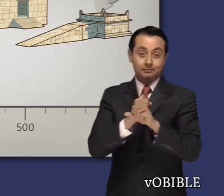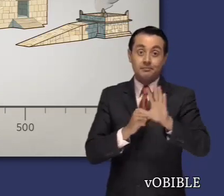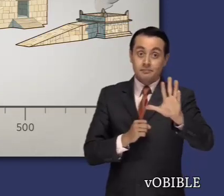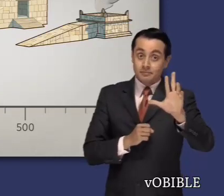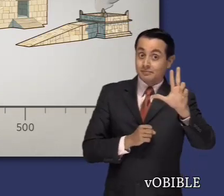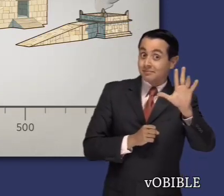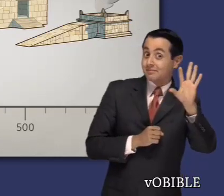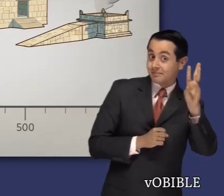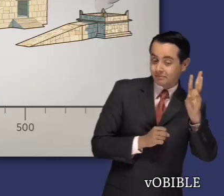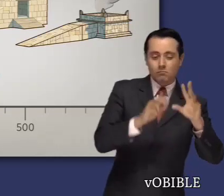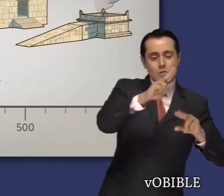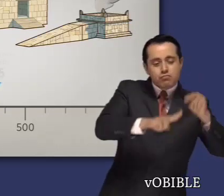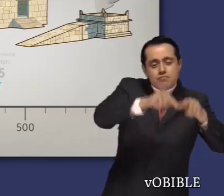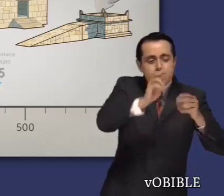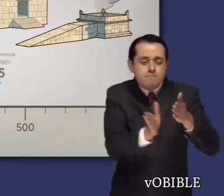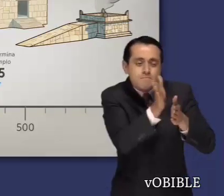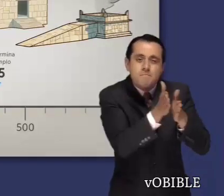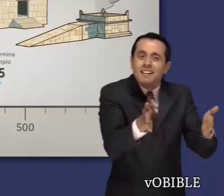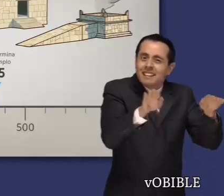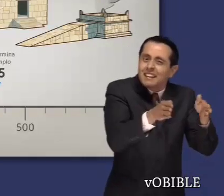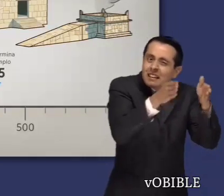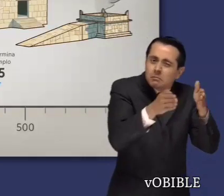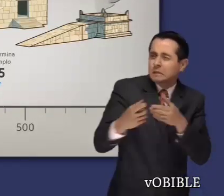casa de Jehová se terminó en el 515.